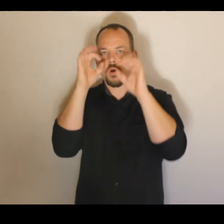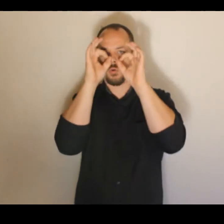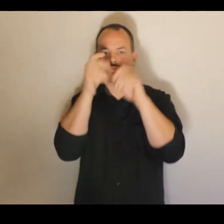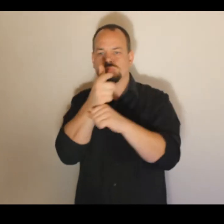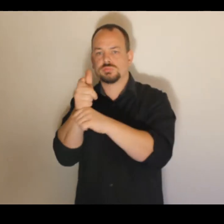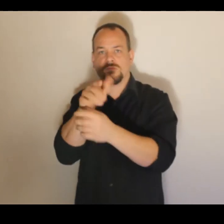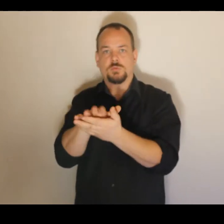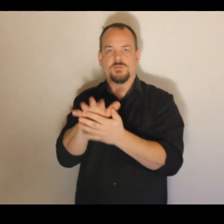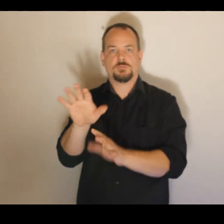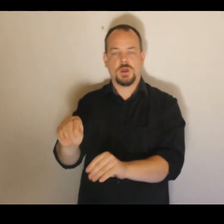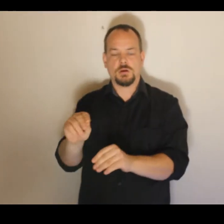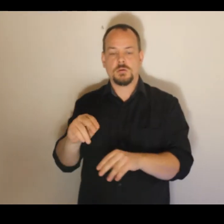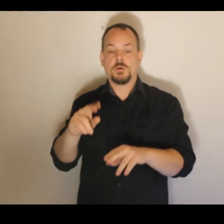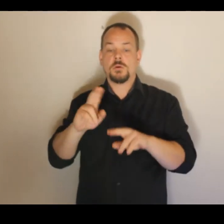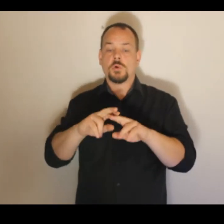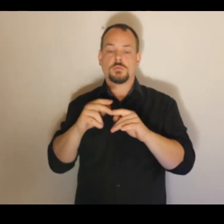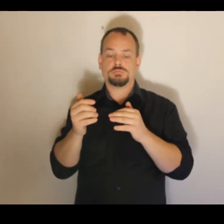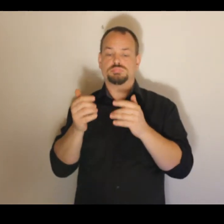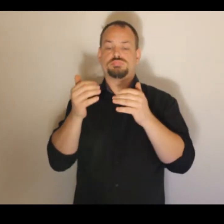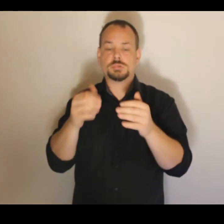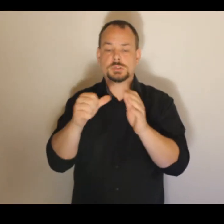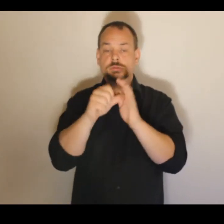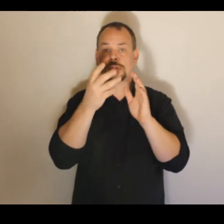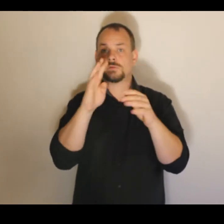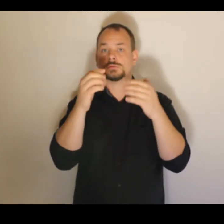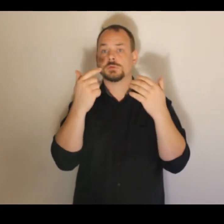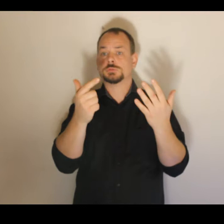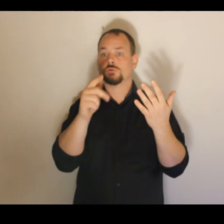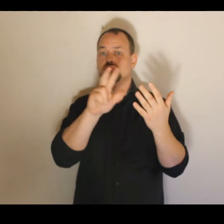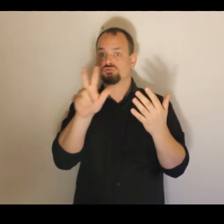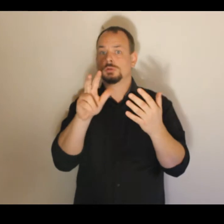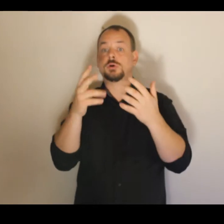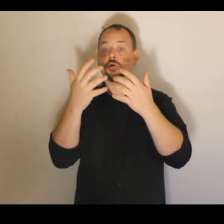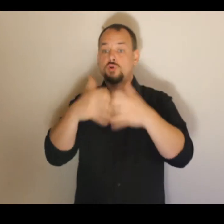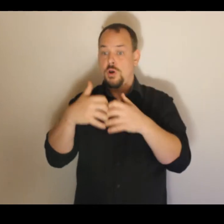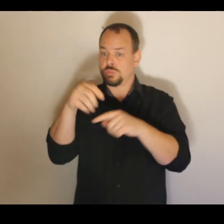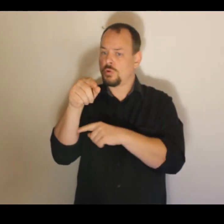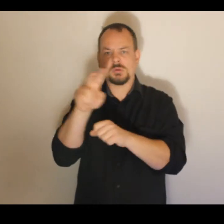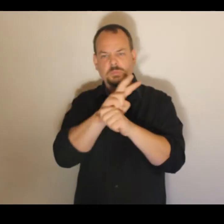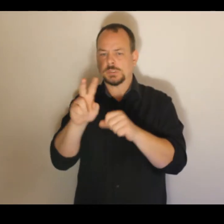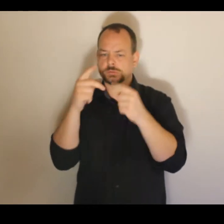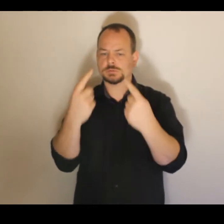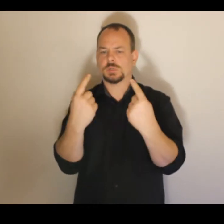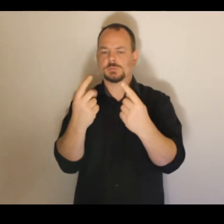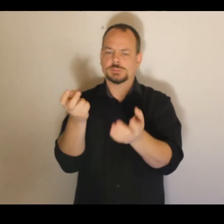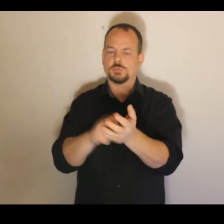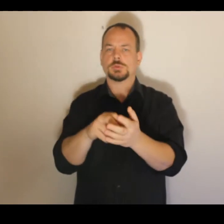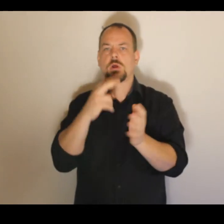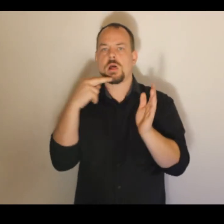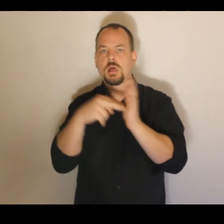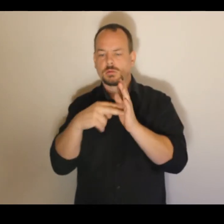roce 1973 vzniká průmyslový robot plně osazený elektrickými motory, což dává k dispozici možnost